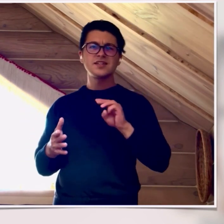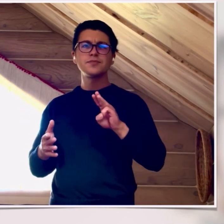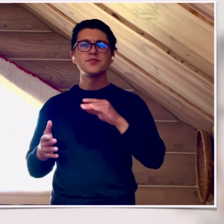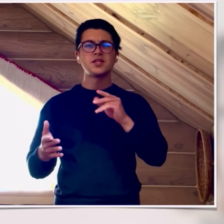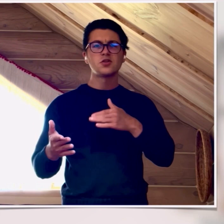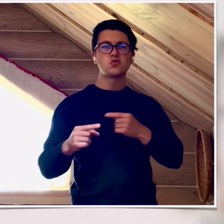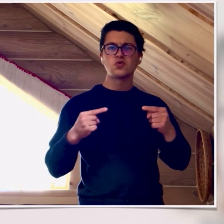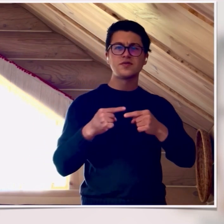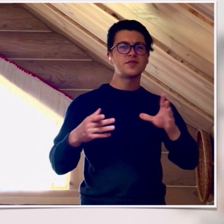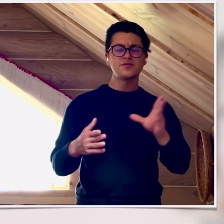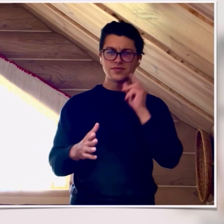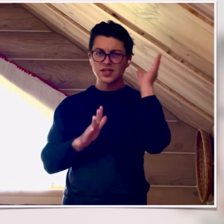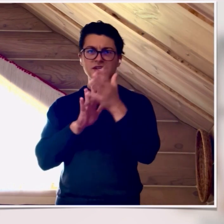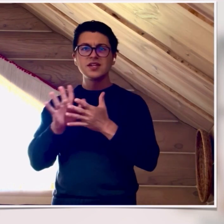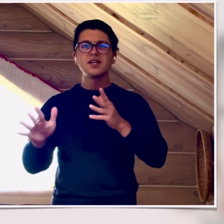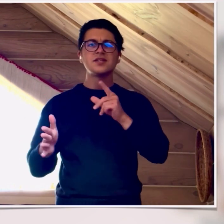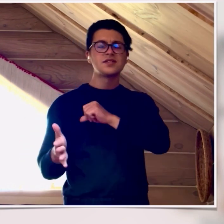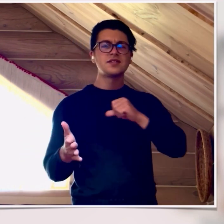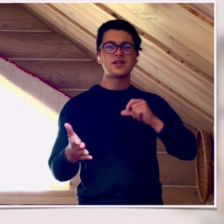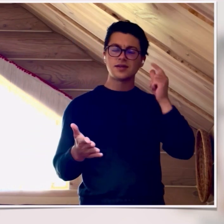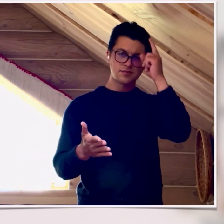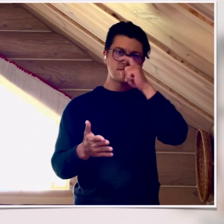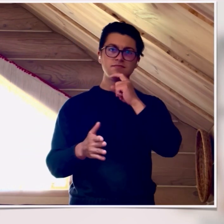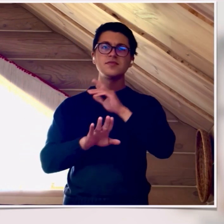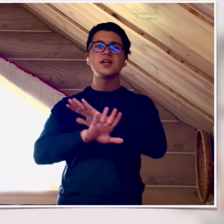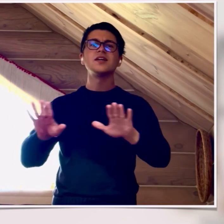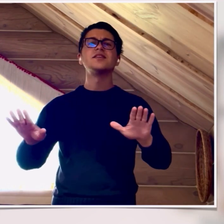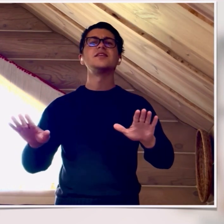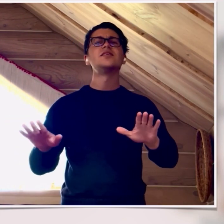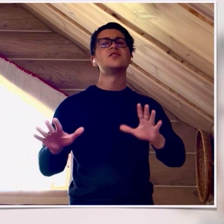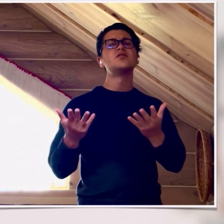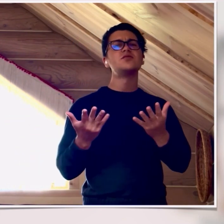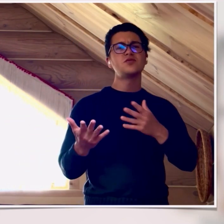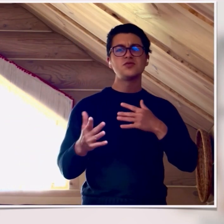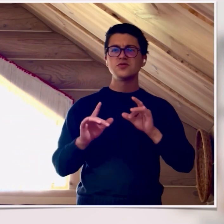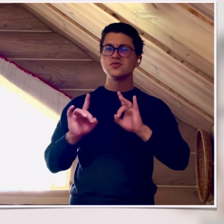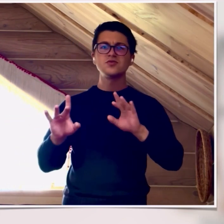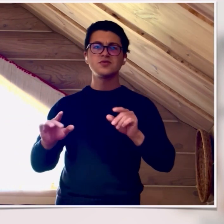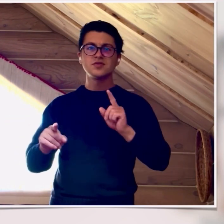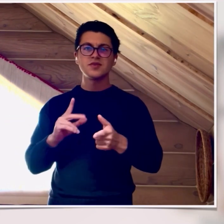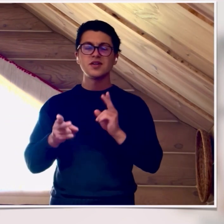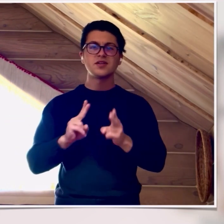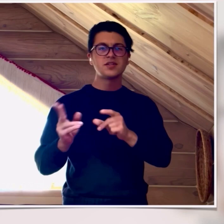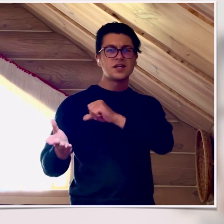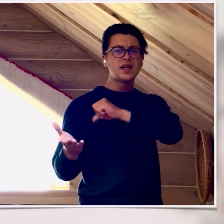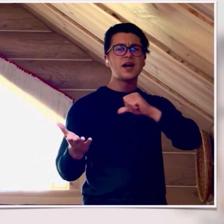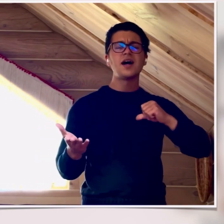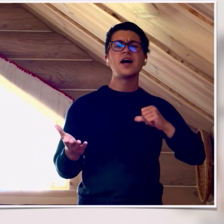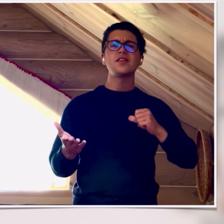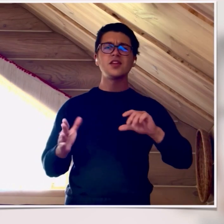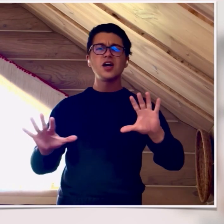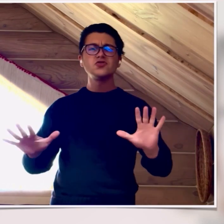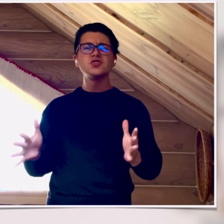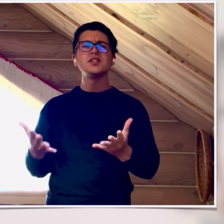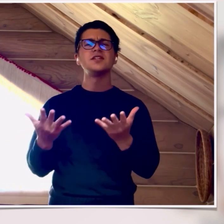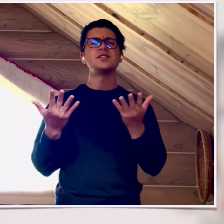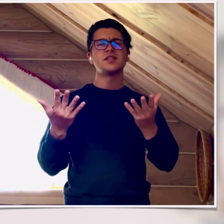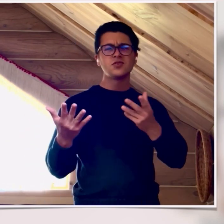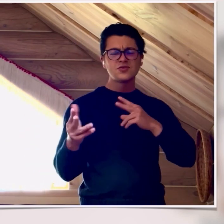И ради меня точно во всем разберется, хоть сам без понятия Однажды мне закажу, приготовлю сама